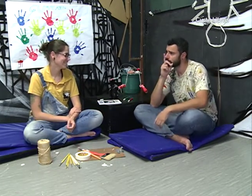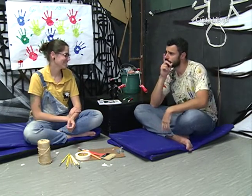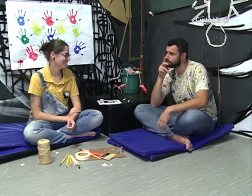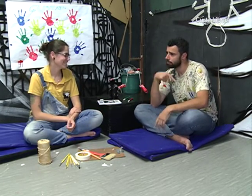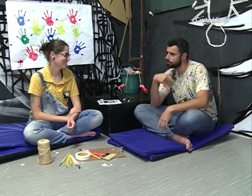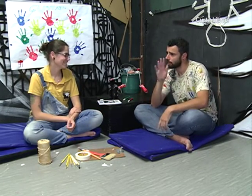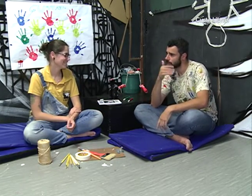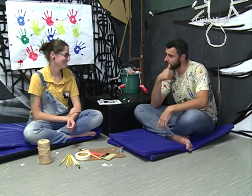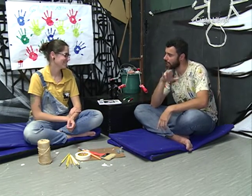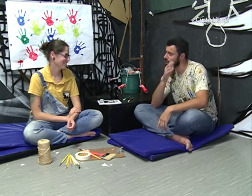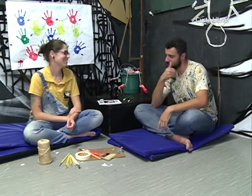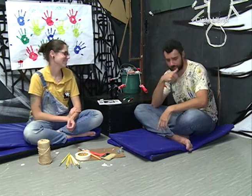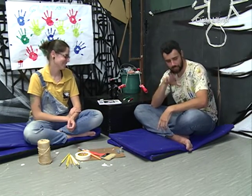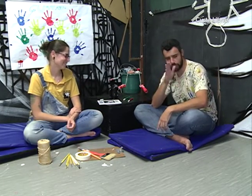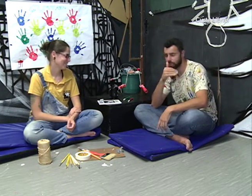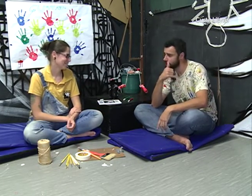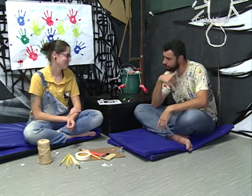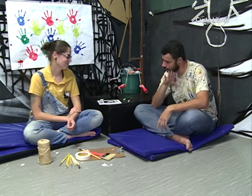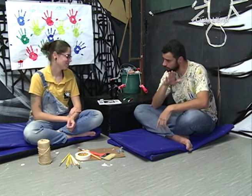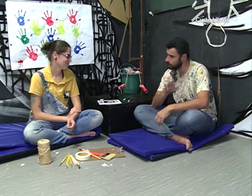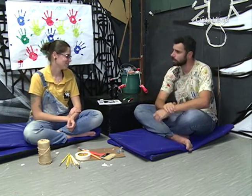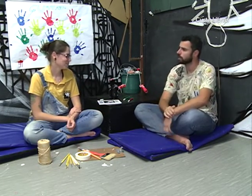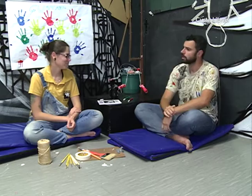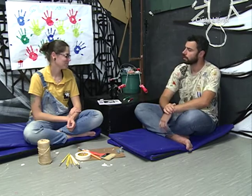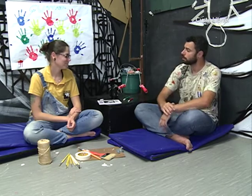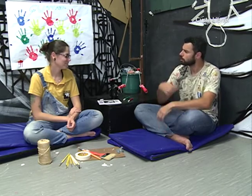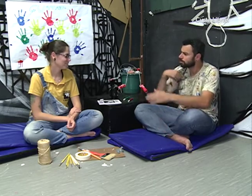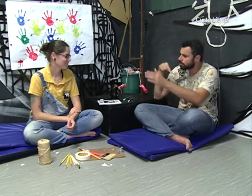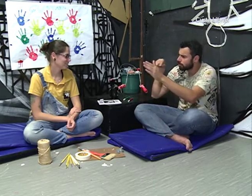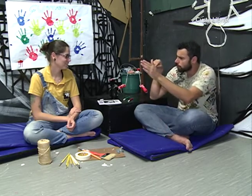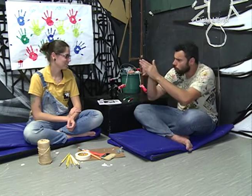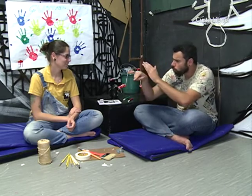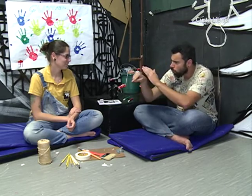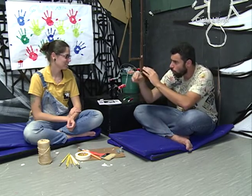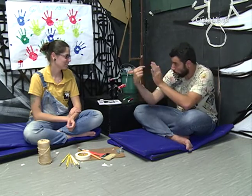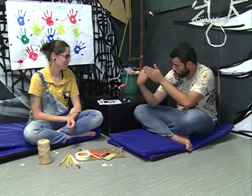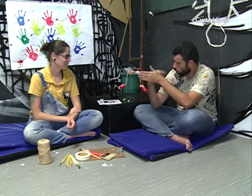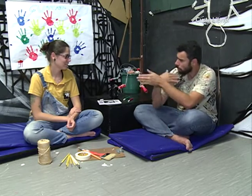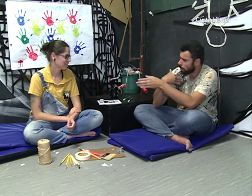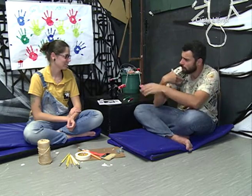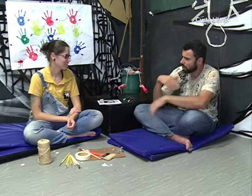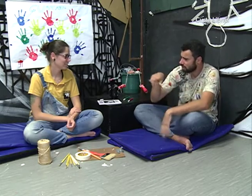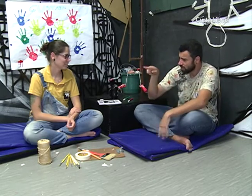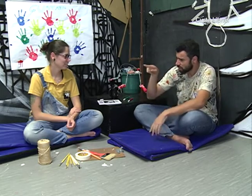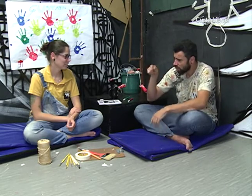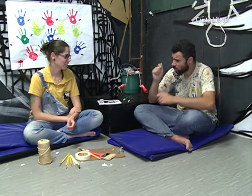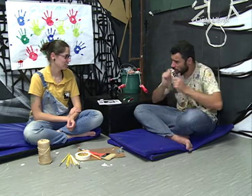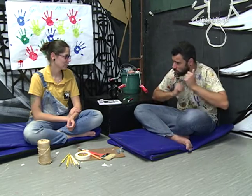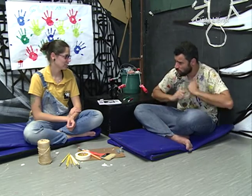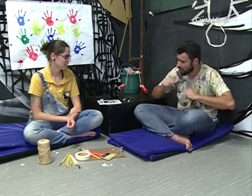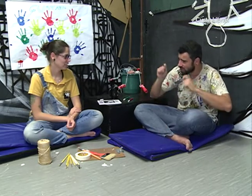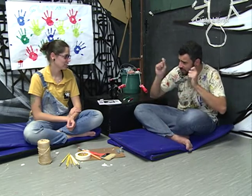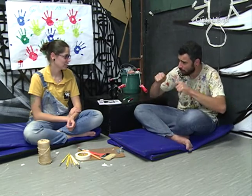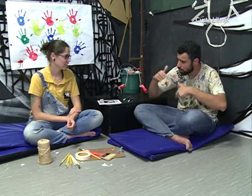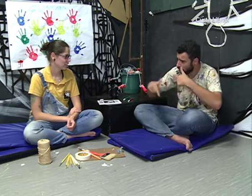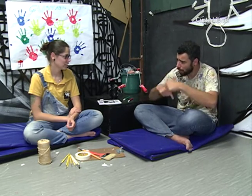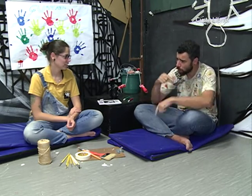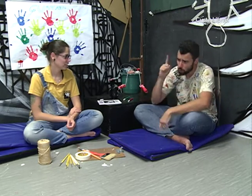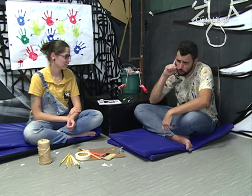Deixei que as pessoas falassem. Me perguntaram se eu conseguiria trabalhar como ator, mesmo sendo surdo. Aí mostrei todos os meus